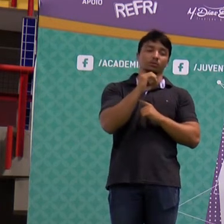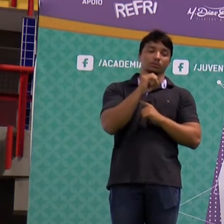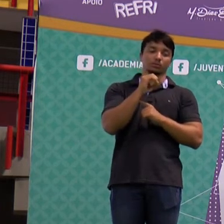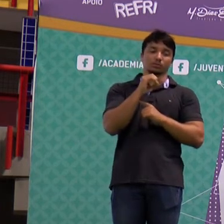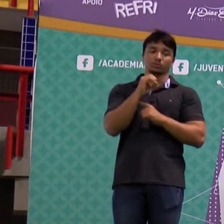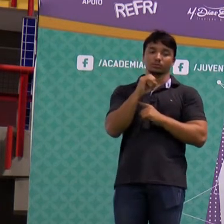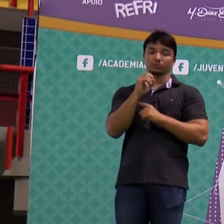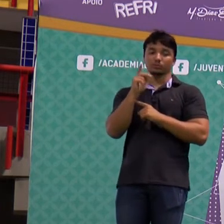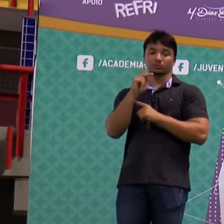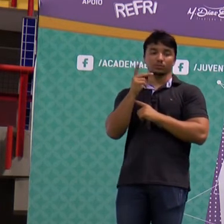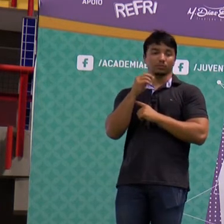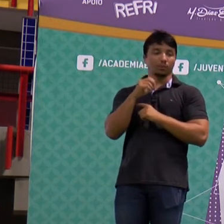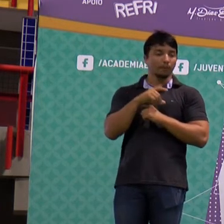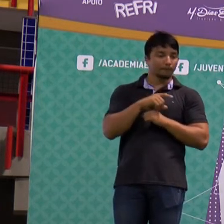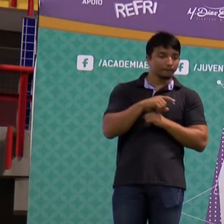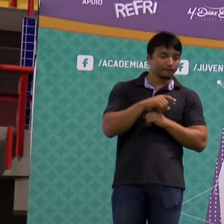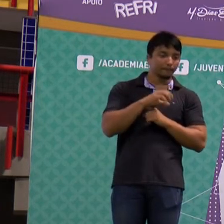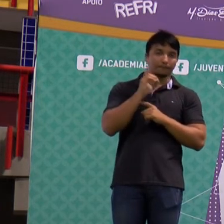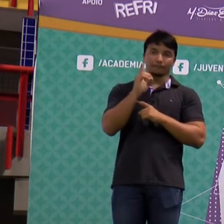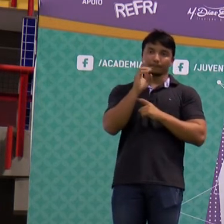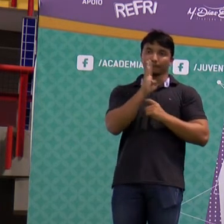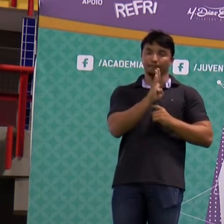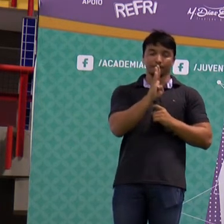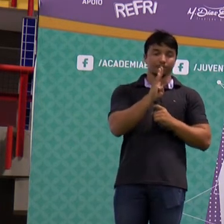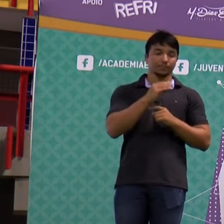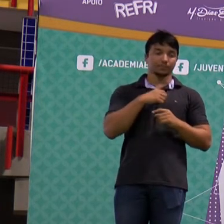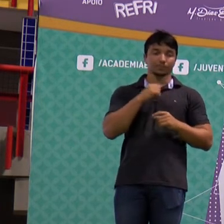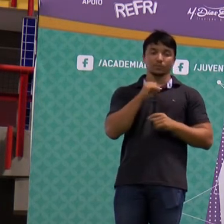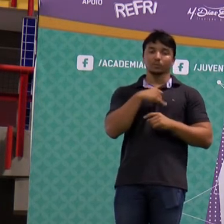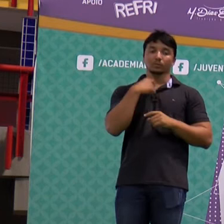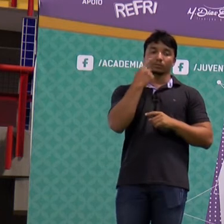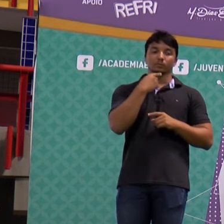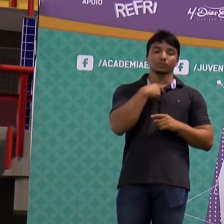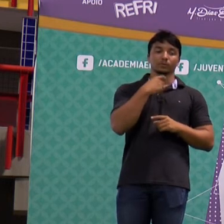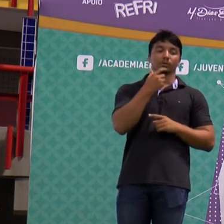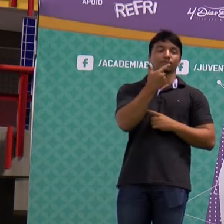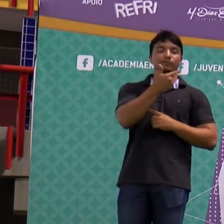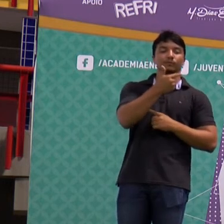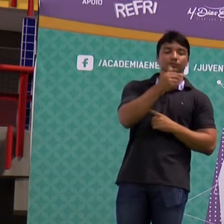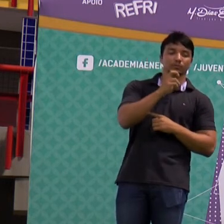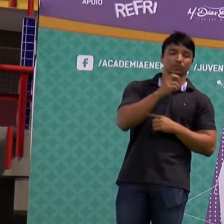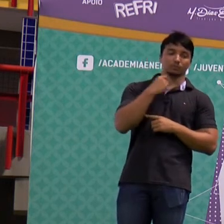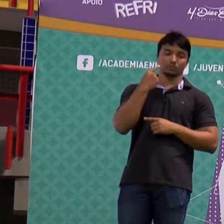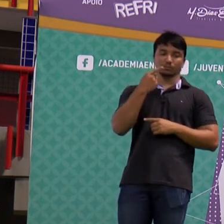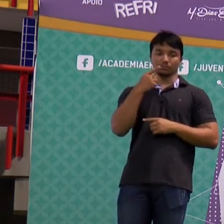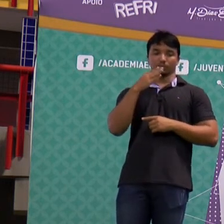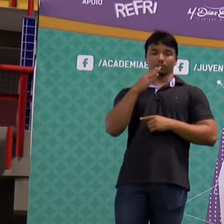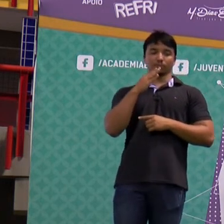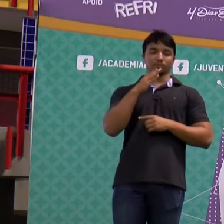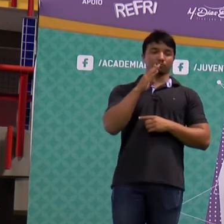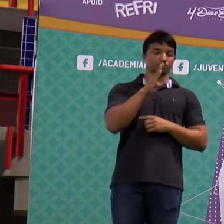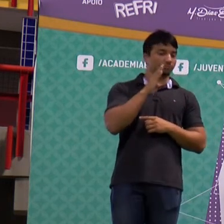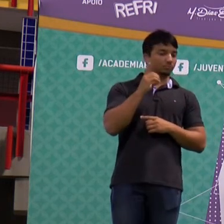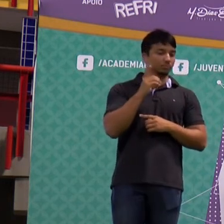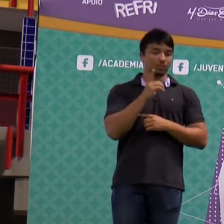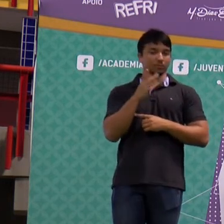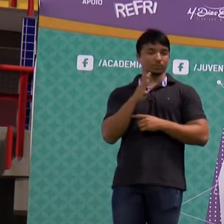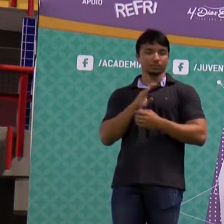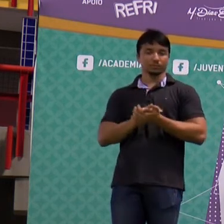Linear da dor, a gente teria o correspondente a 120 decibéis, que dá um ótimo por metro quadrado.